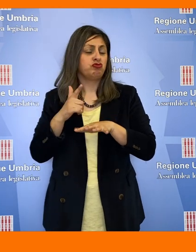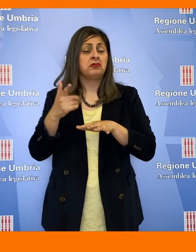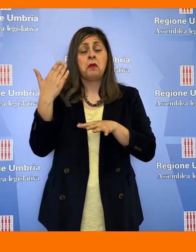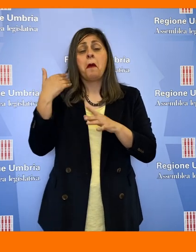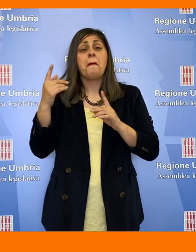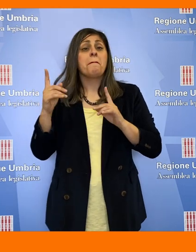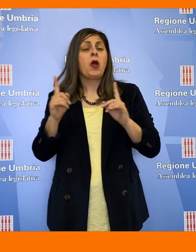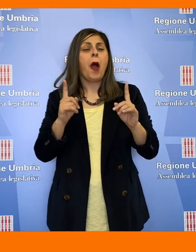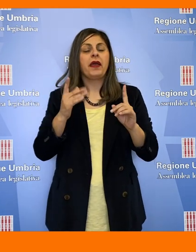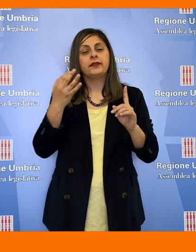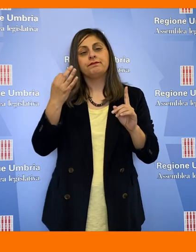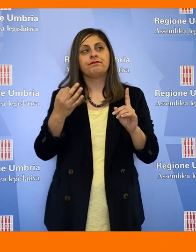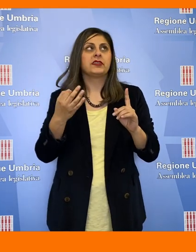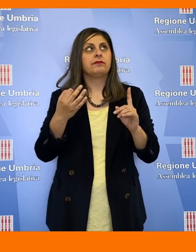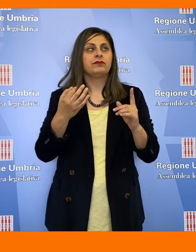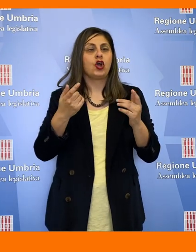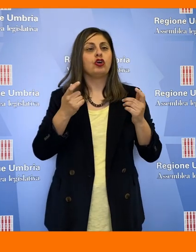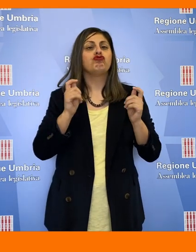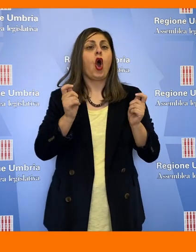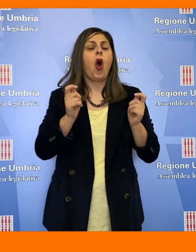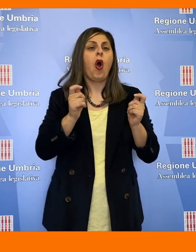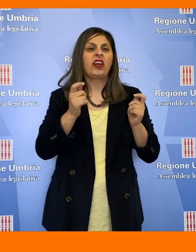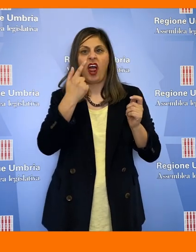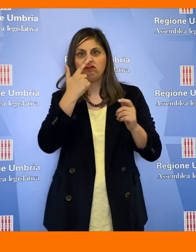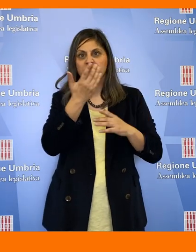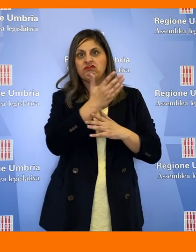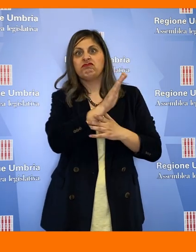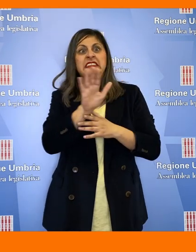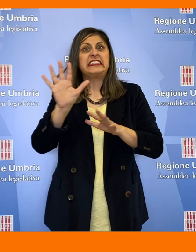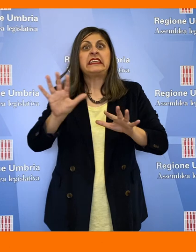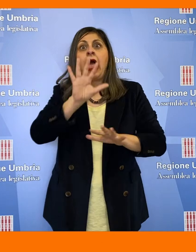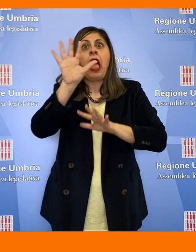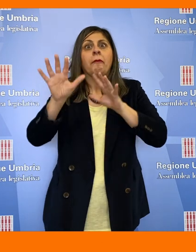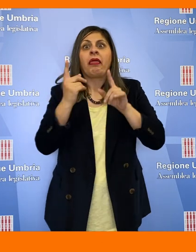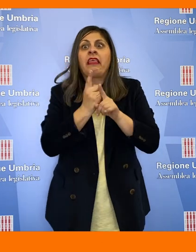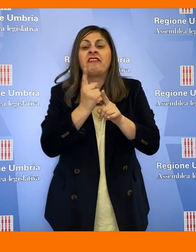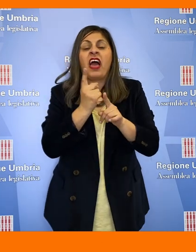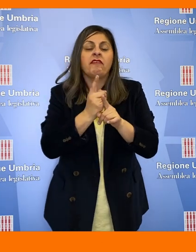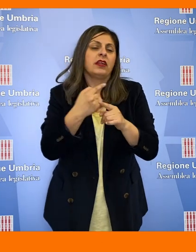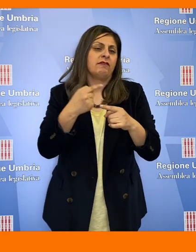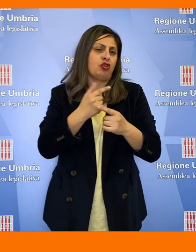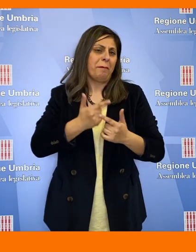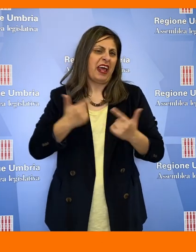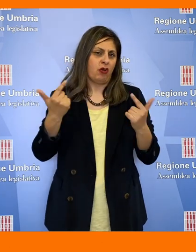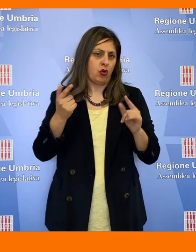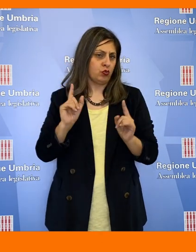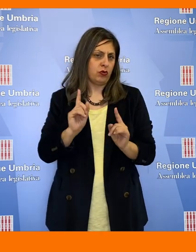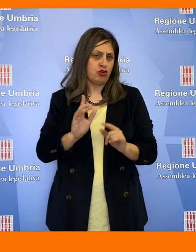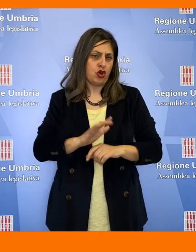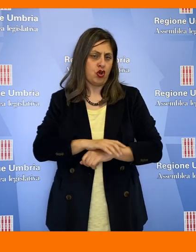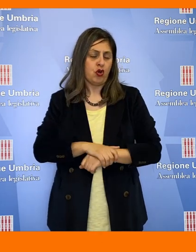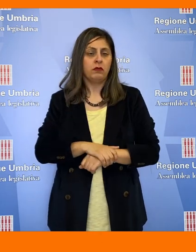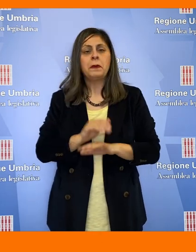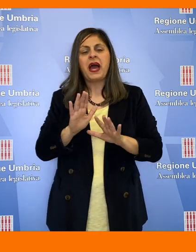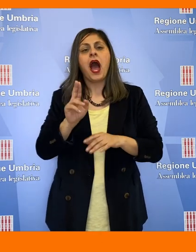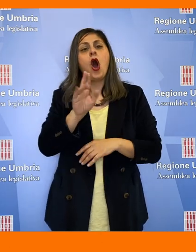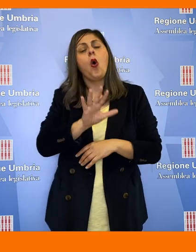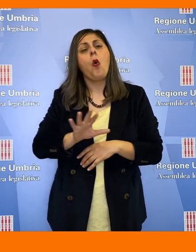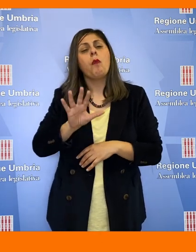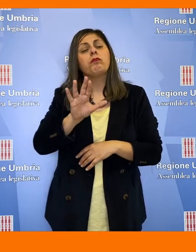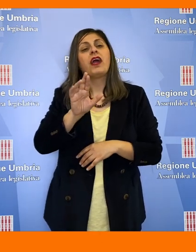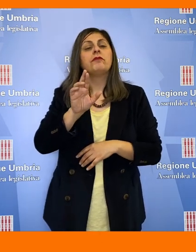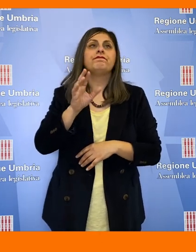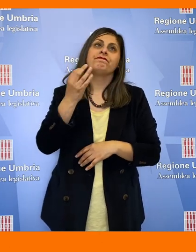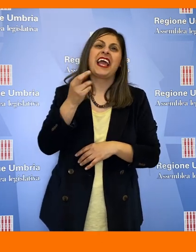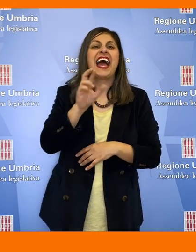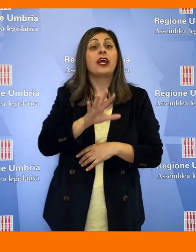qualche momento, soprattutto la stampa che aveva dato l'immagine che questo potesse accadere, per fortuna non è così. Però l'Umbria è